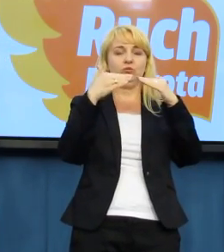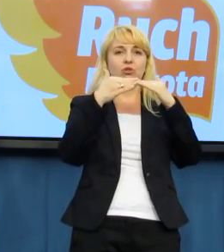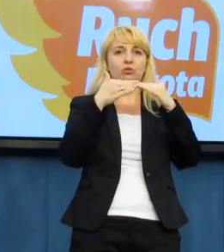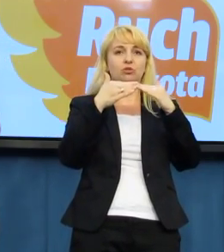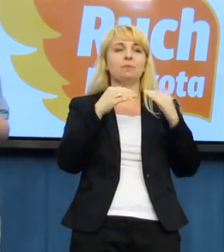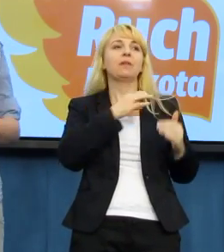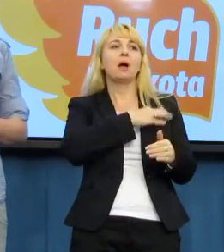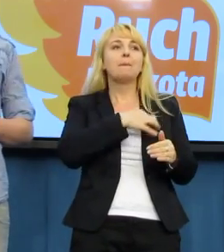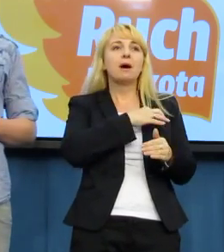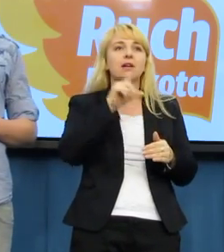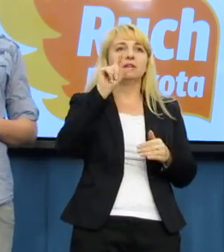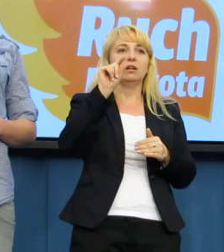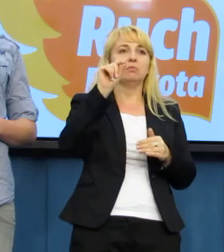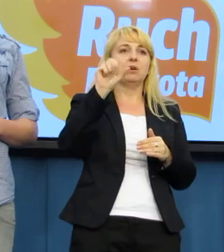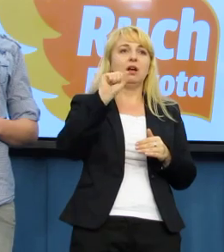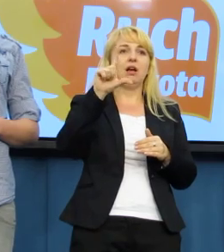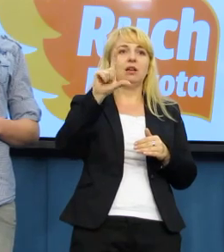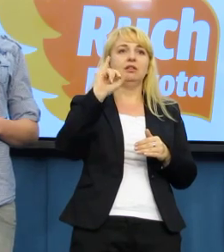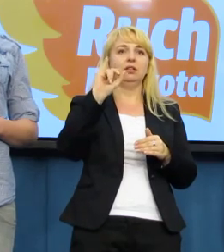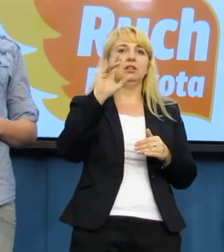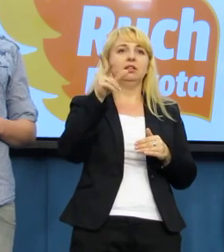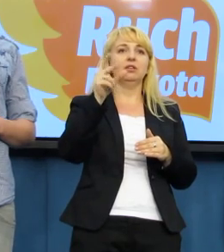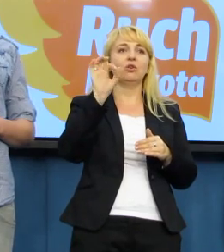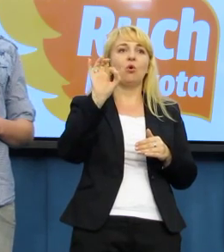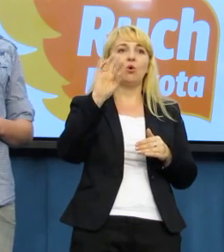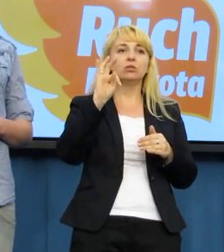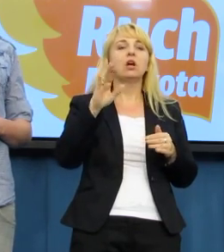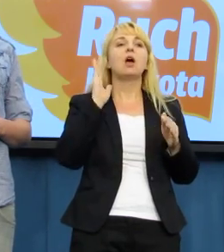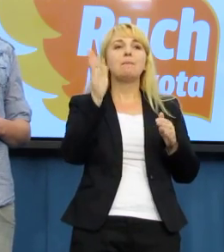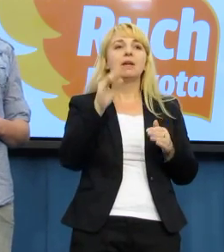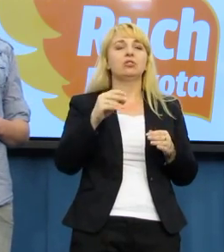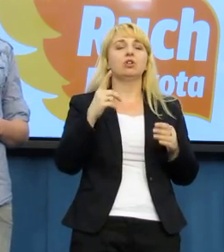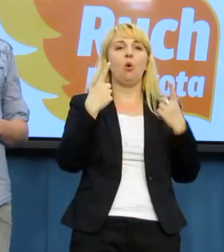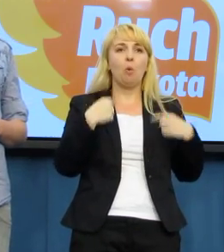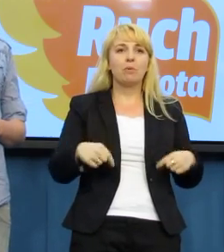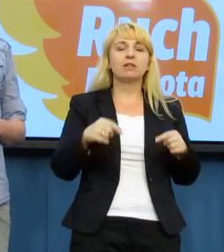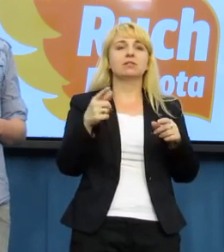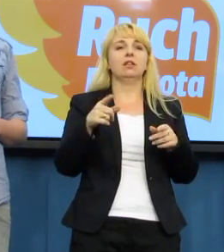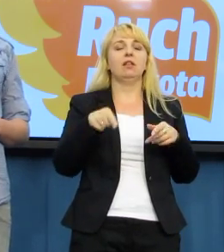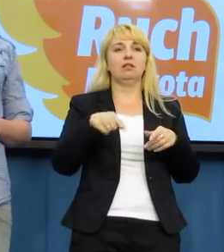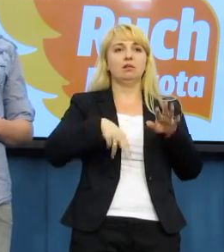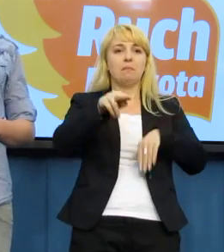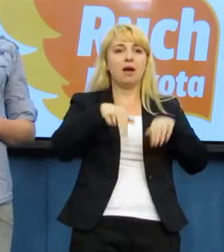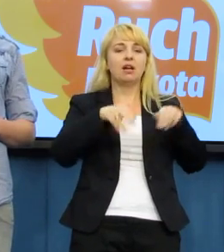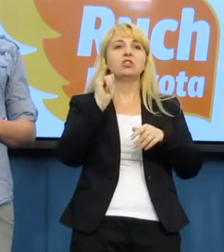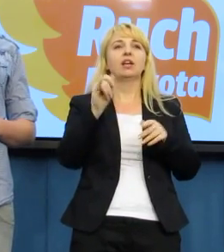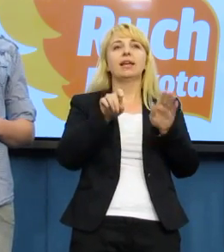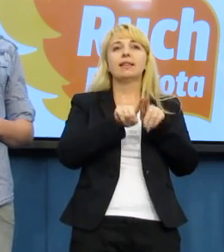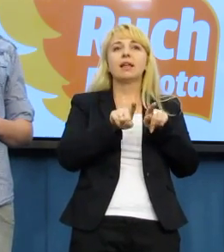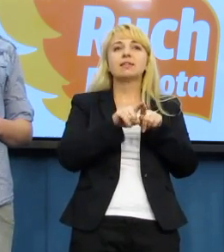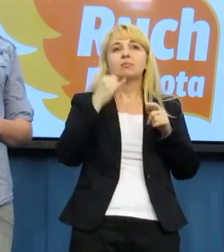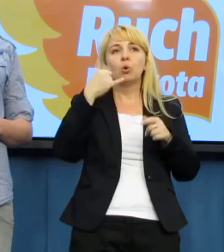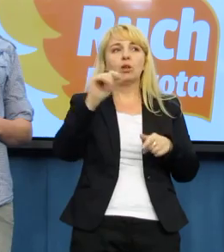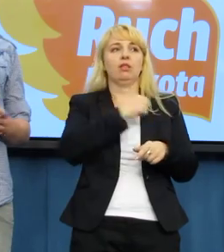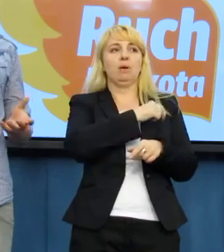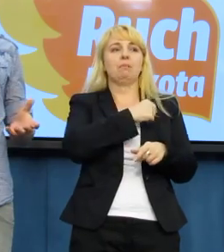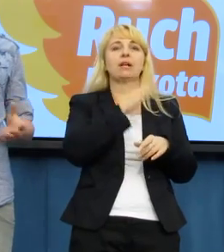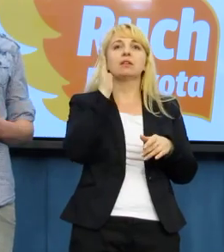Ruch Palikota jest w tym roku także obecny na Paradzie Równości i tak samo jak inne ugrupowania będą z nami maszerować.